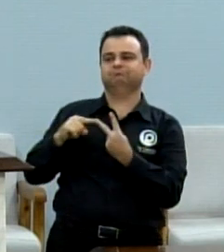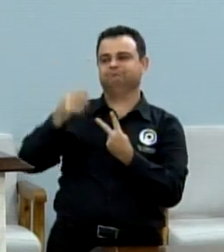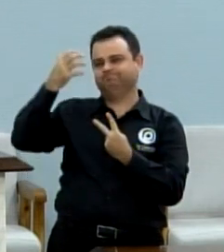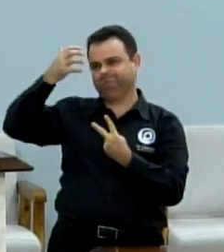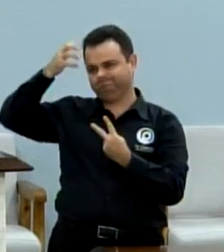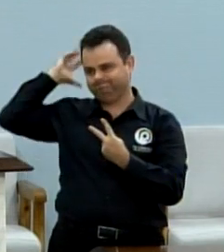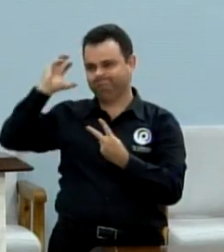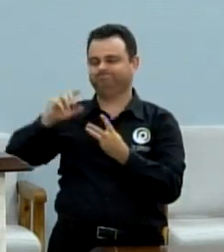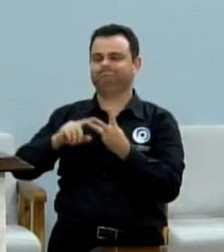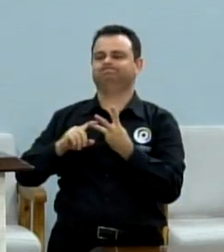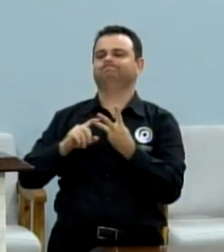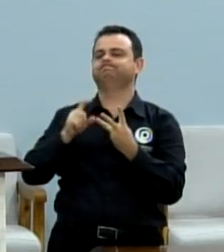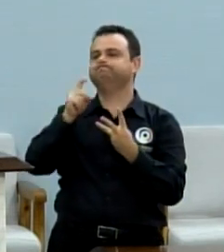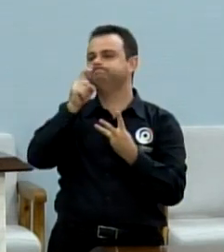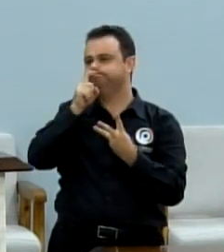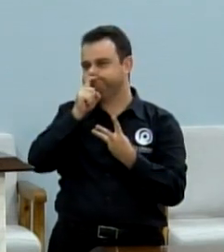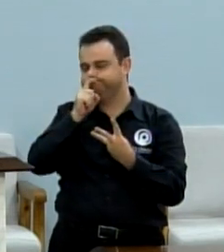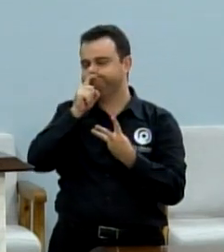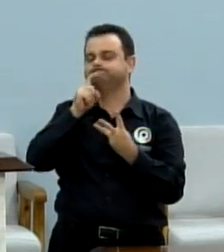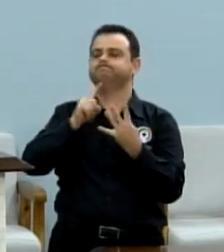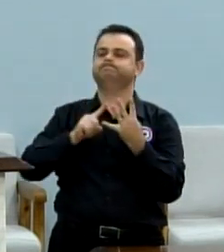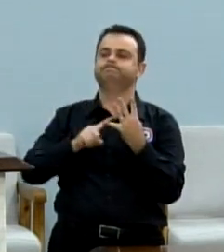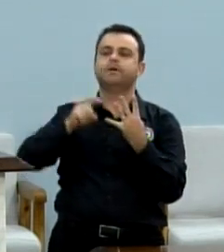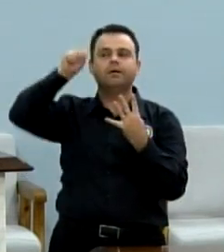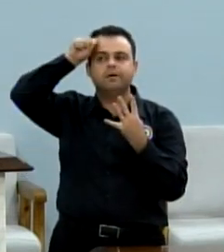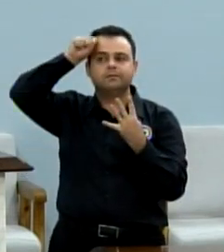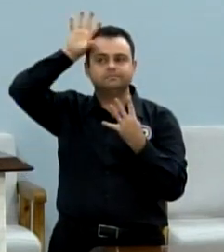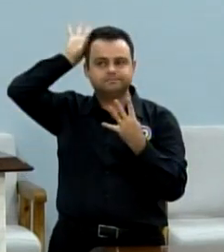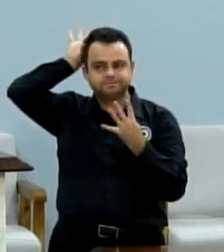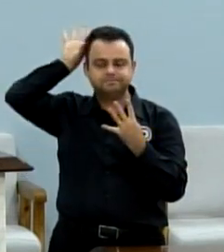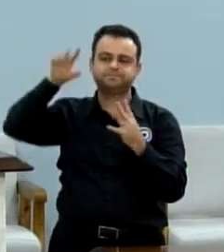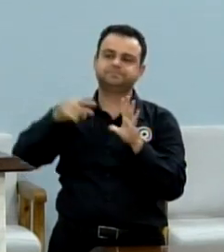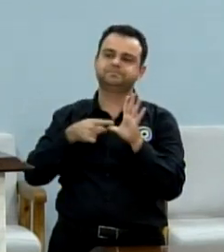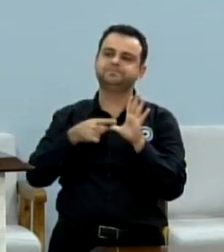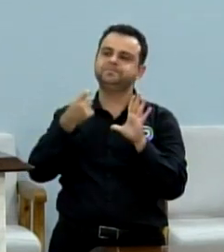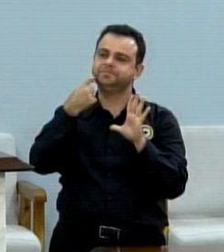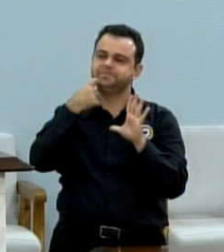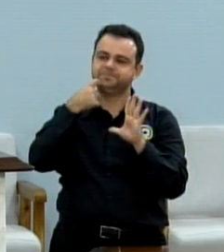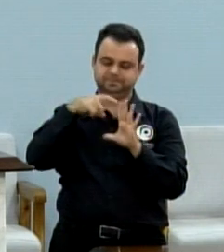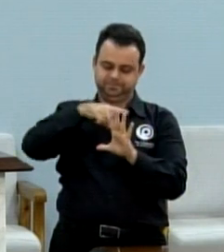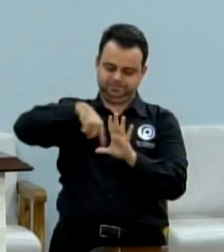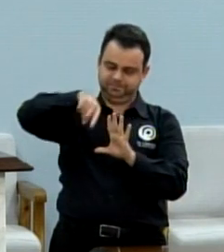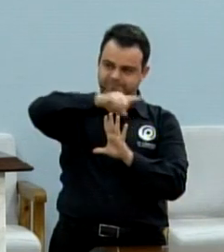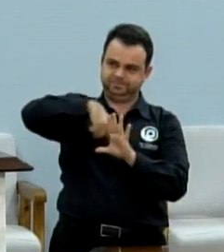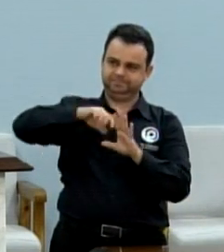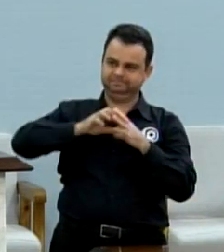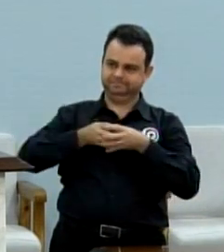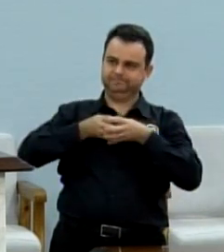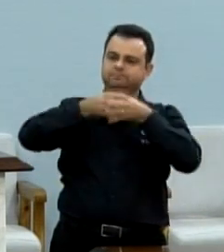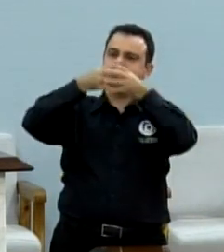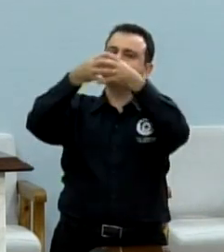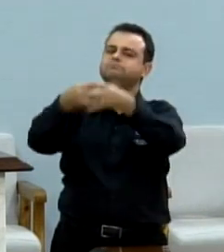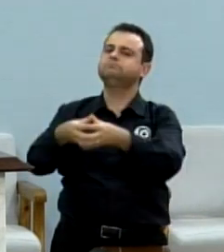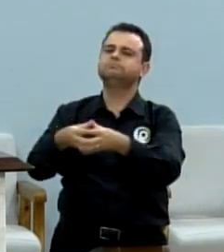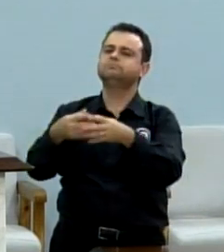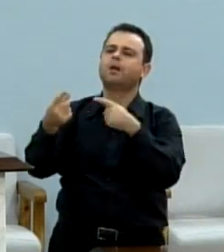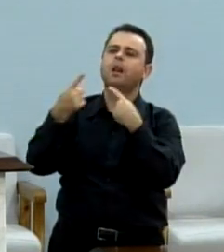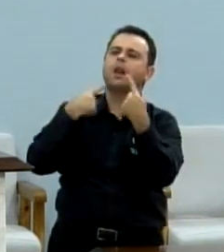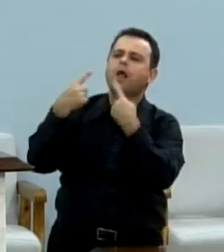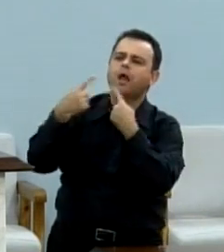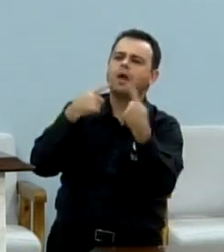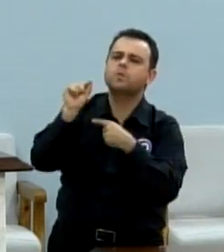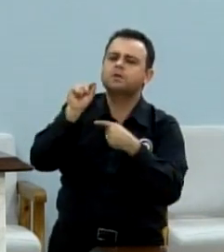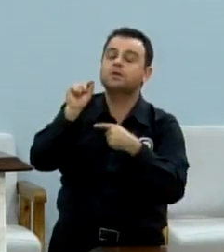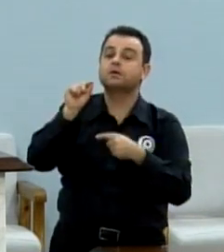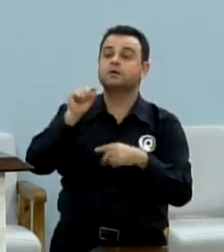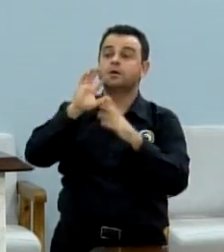vereador Pedro Roberto, vereador João Paulo Rilo, vereador Peixão e eu, para discutirmos o piso salarial dos profissionais da